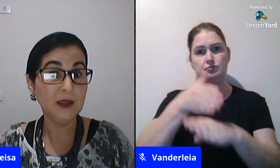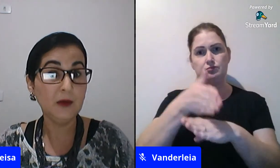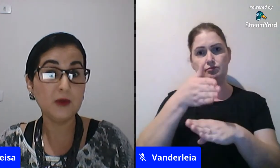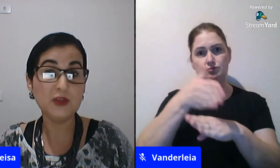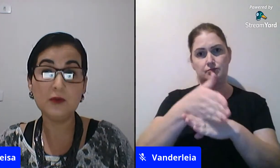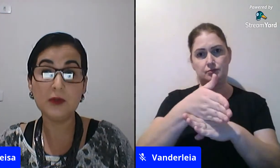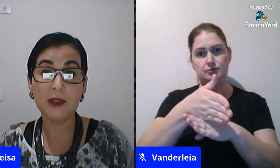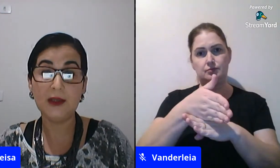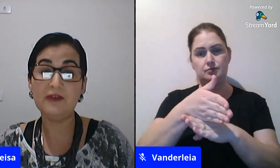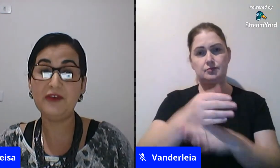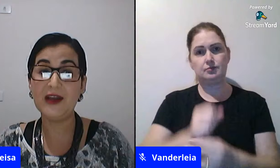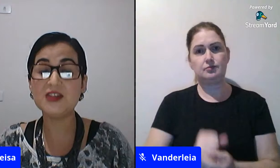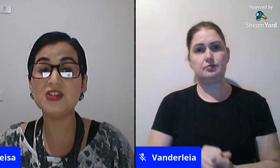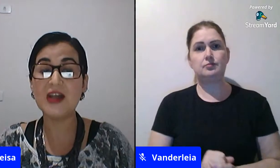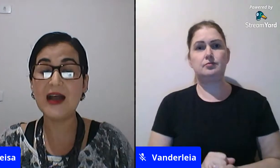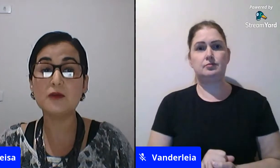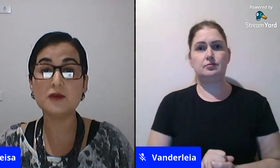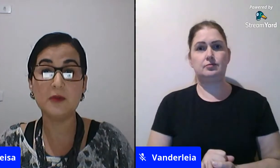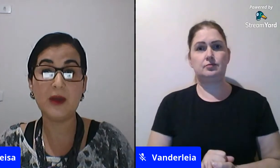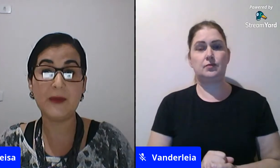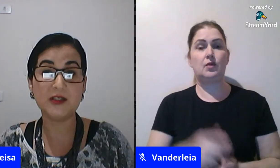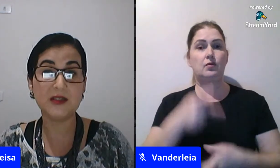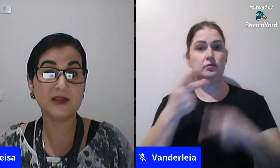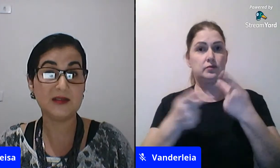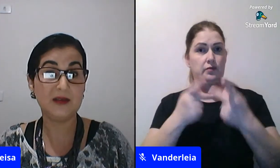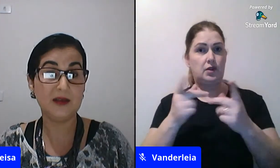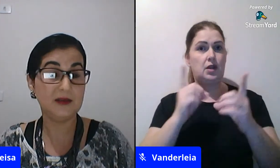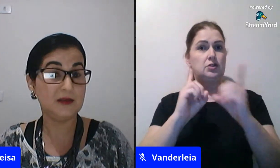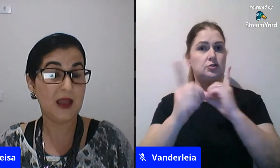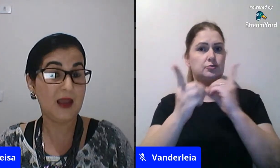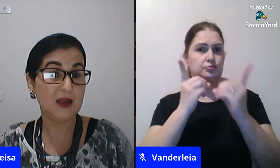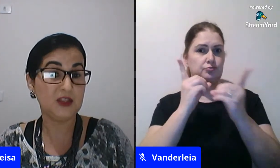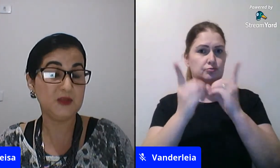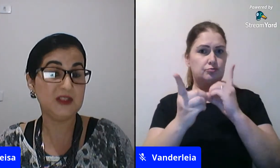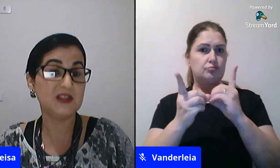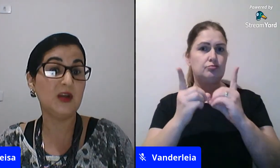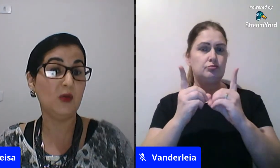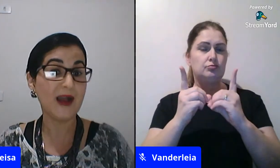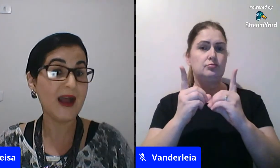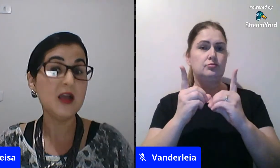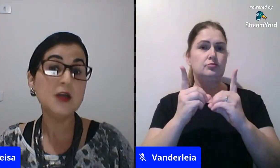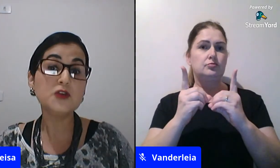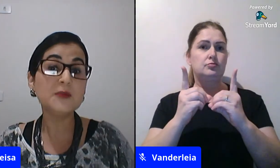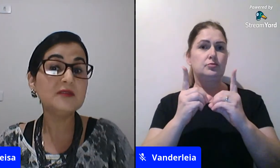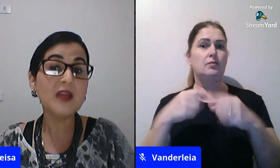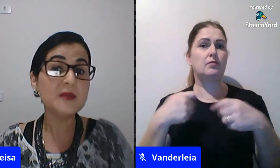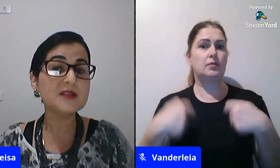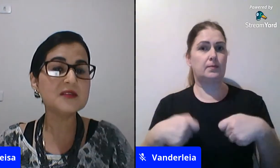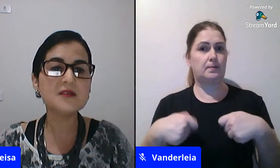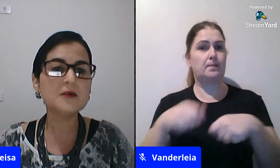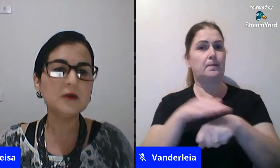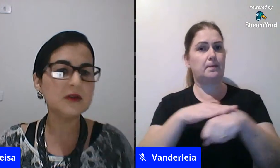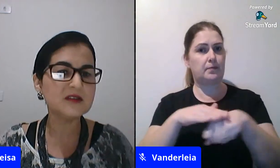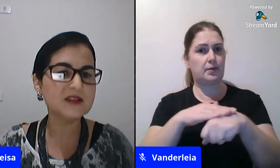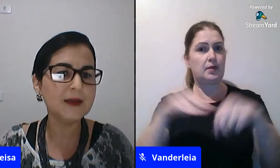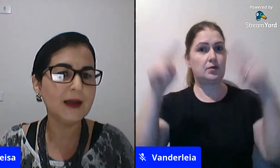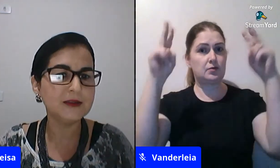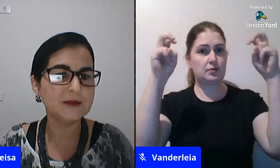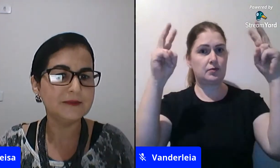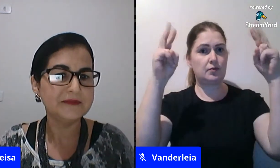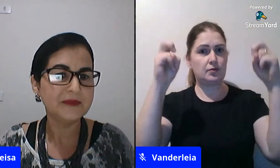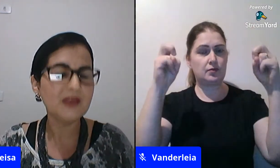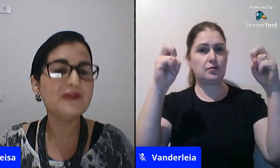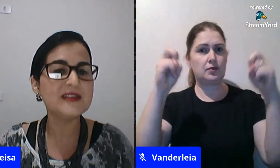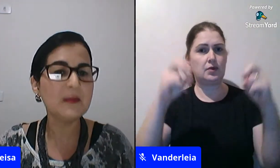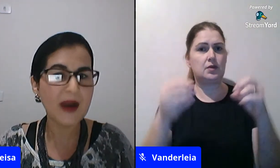Então, eu digo o quê? Que falar de diálogo, a partir dessas, a gente precisa dialogar sobre temas que circulam na sociedade,